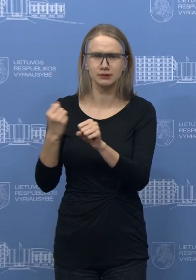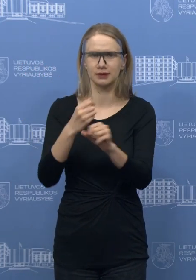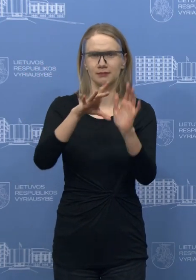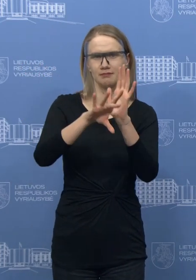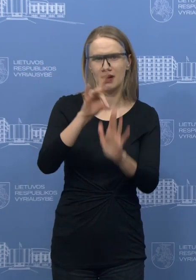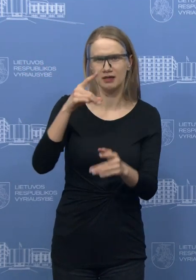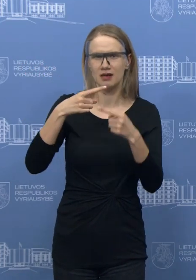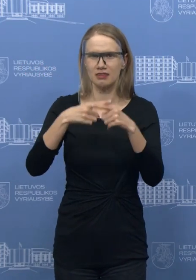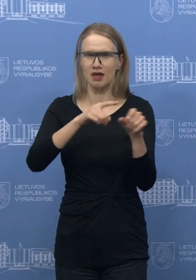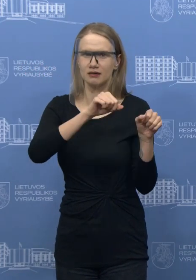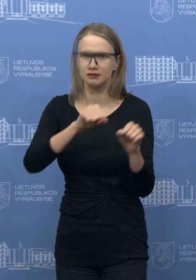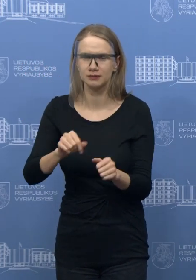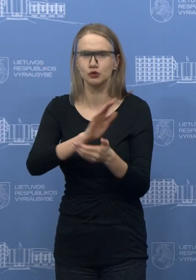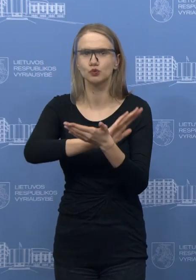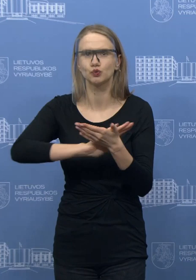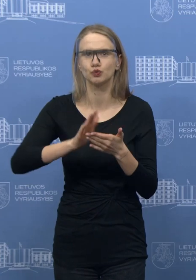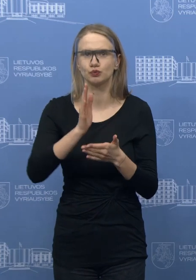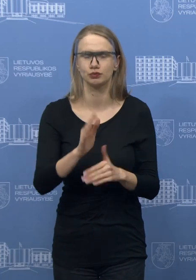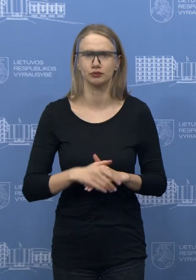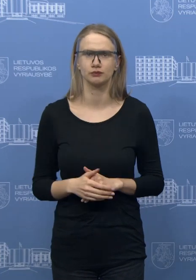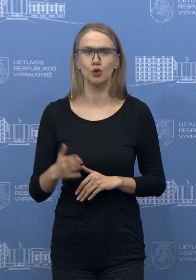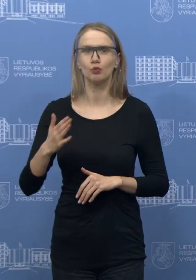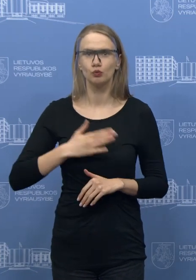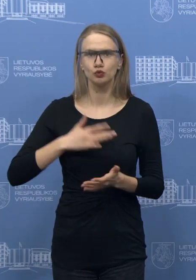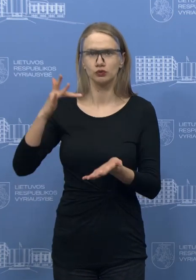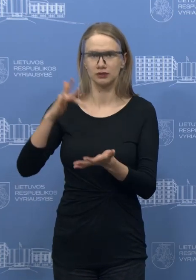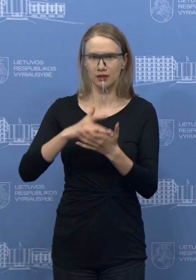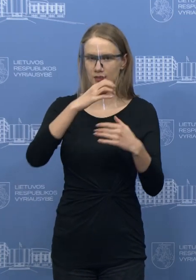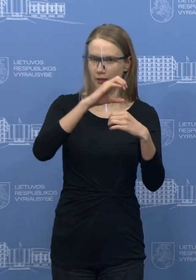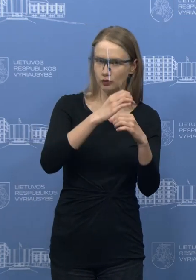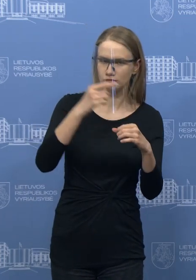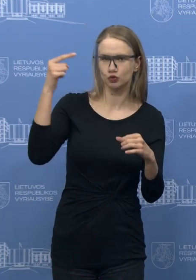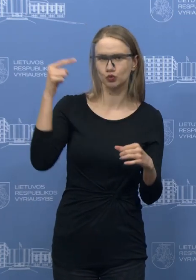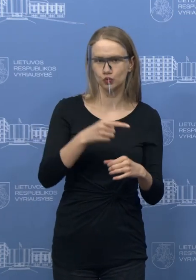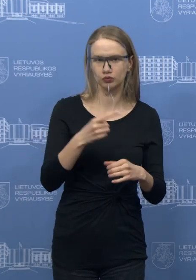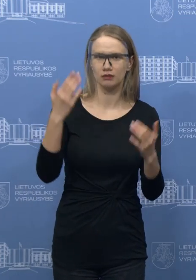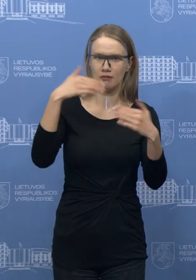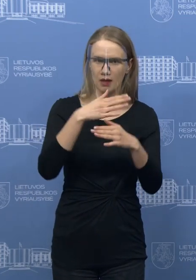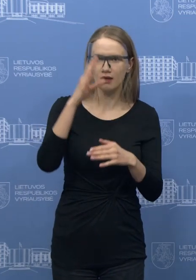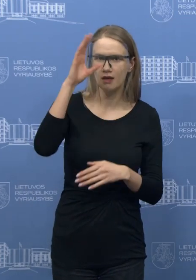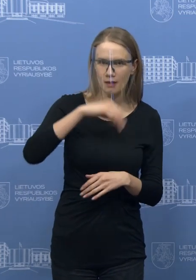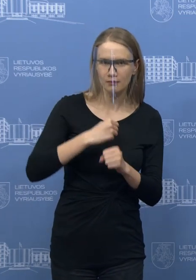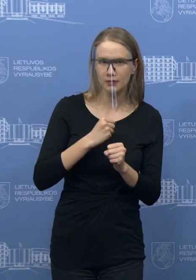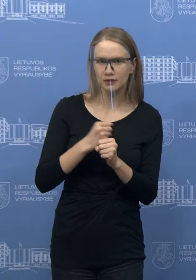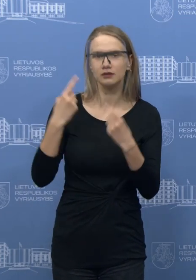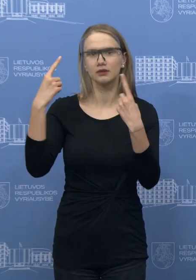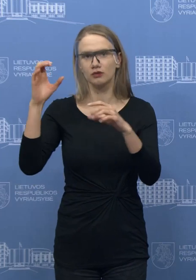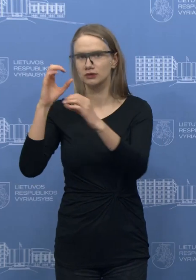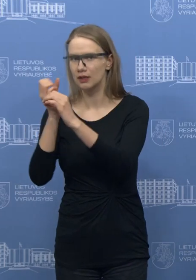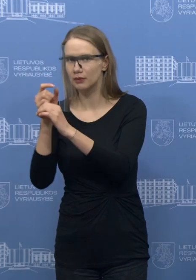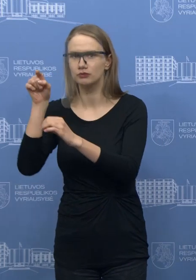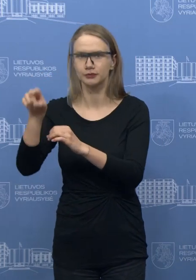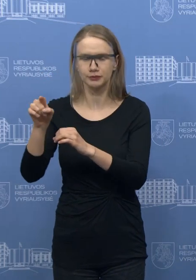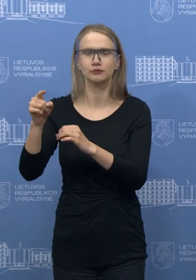taip pat ir centrinė laboratorija mūsų iki tūkstančio tyrimų praplėsti, taip ir Klaipėdos laboratorijos taip pat apimtis turėtų